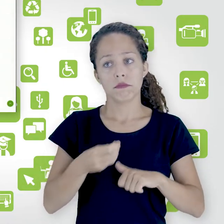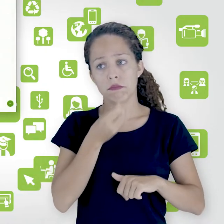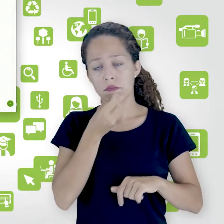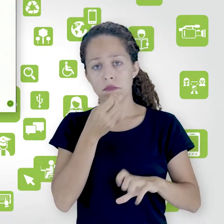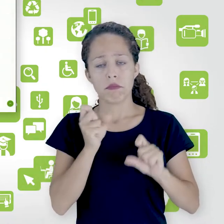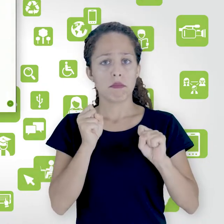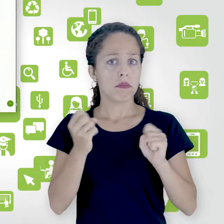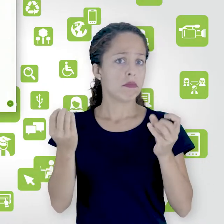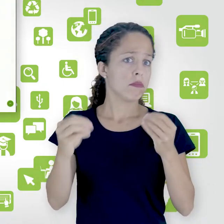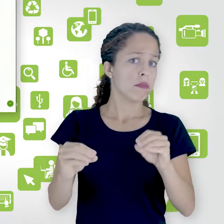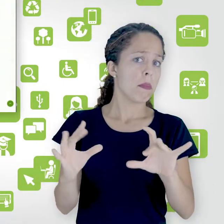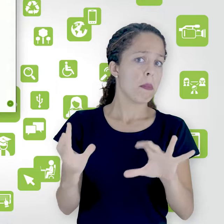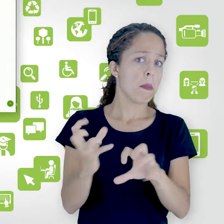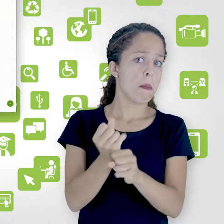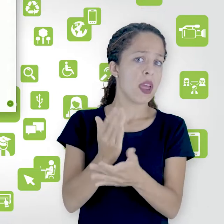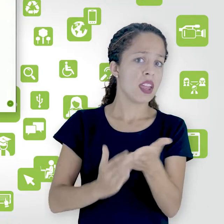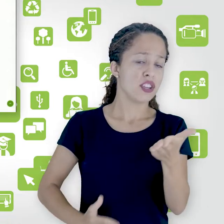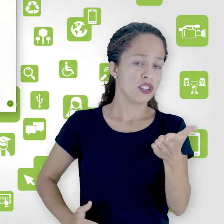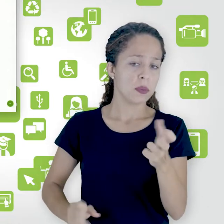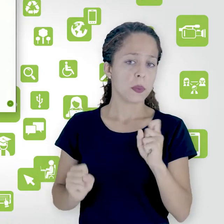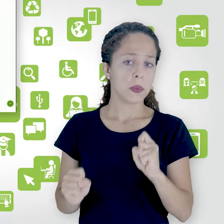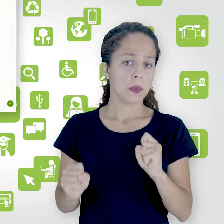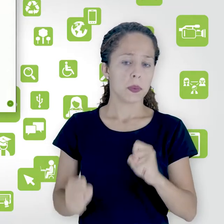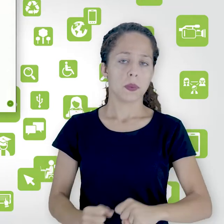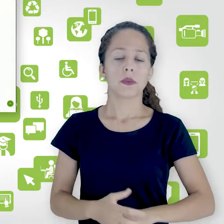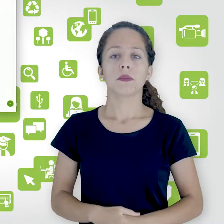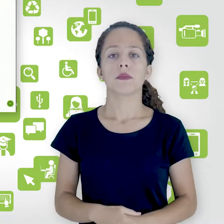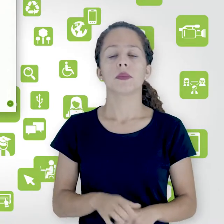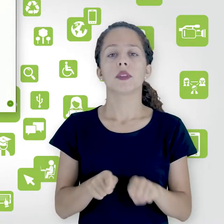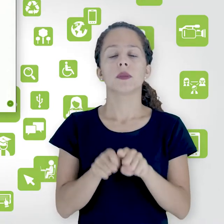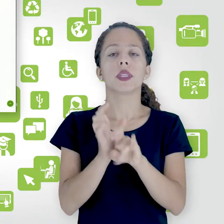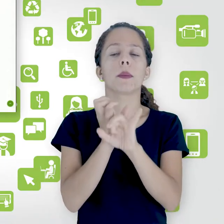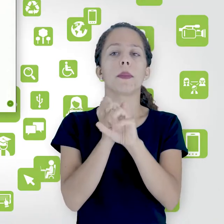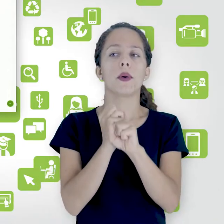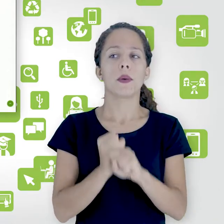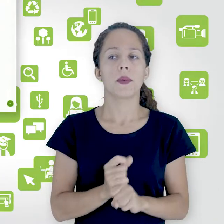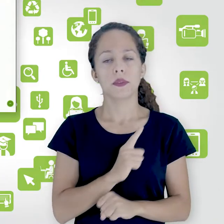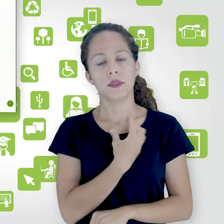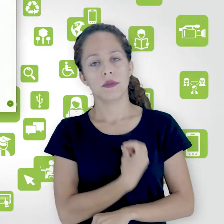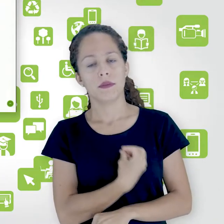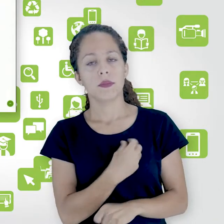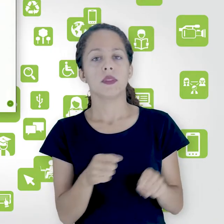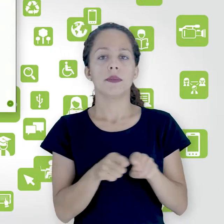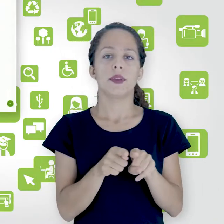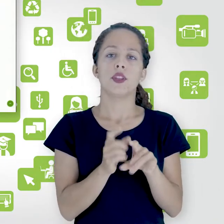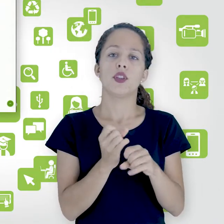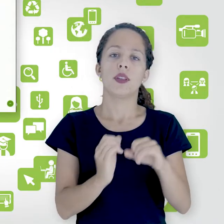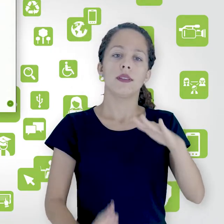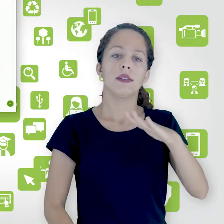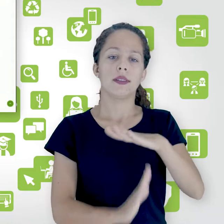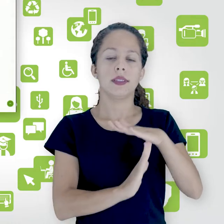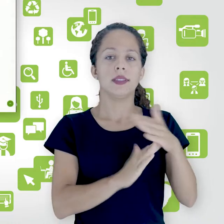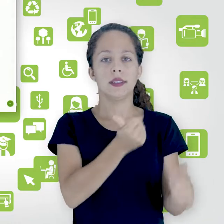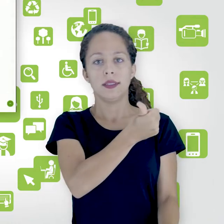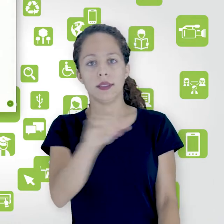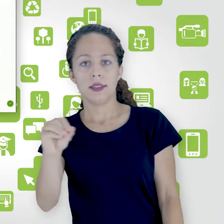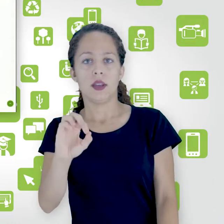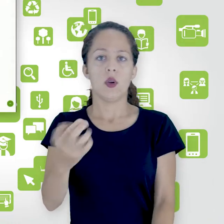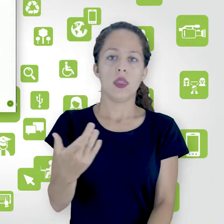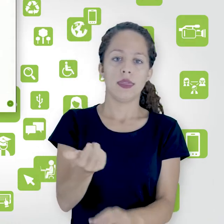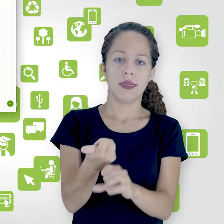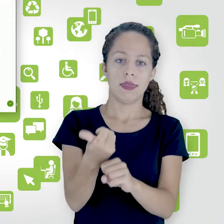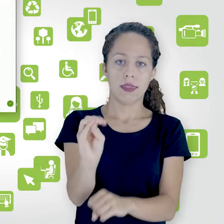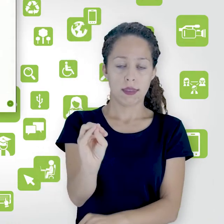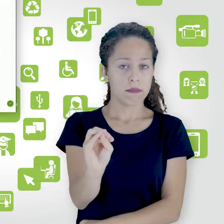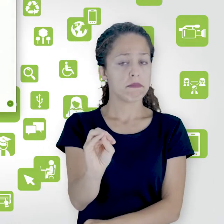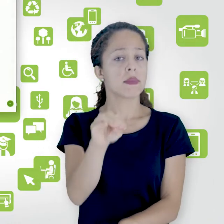posso colocar a média, por exemplo, a escala de pontos e uma nota máxima de 100 ou de 10. Aí, vai